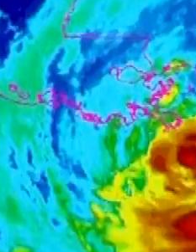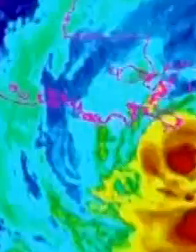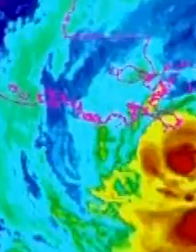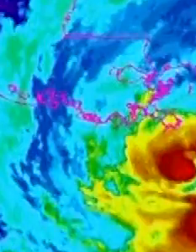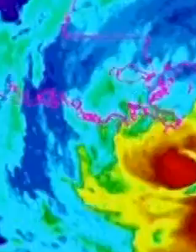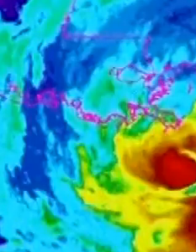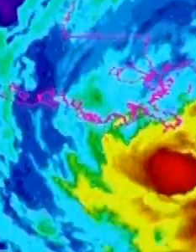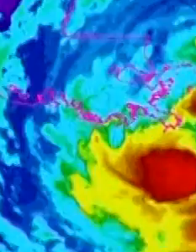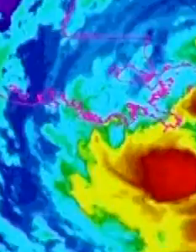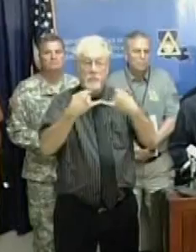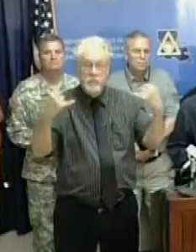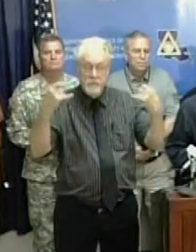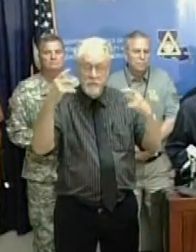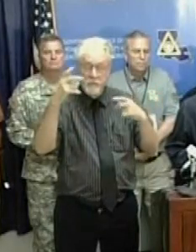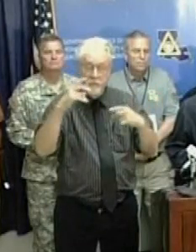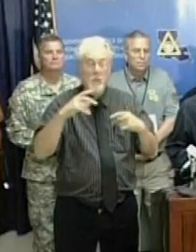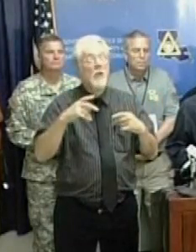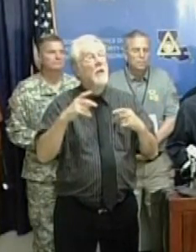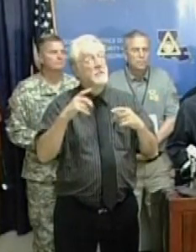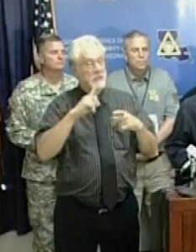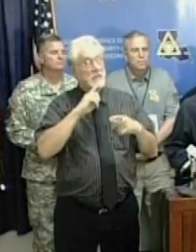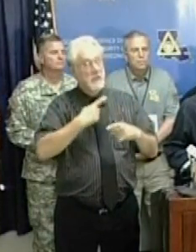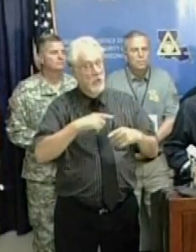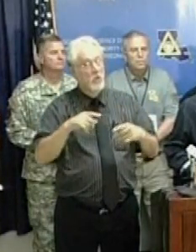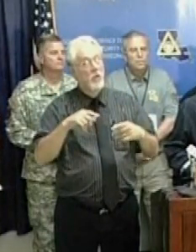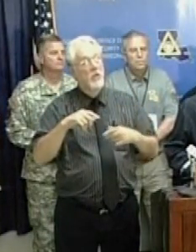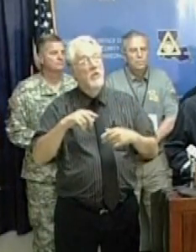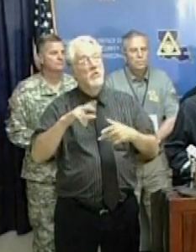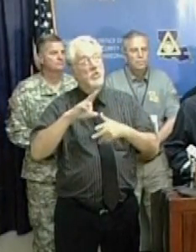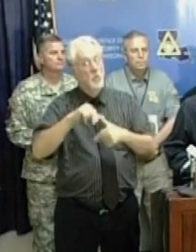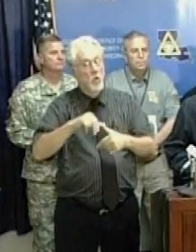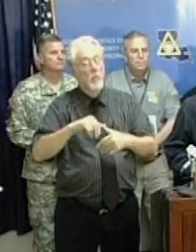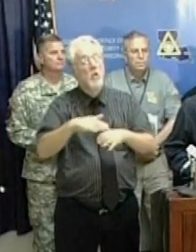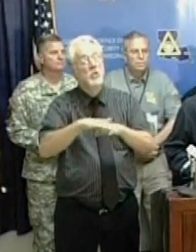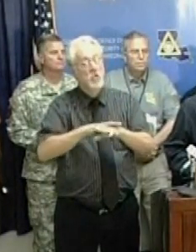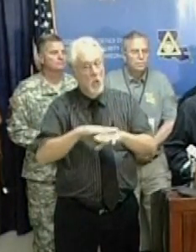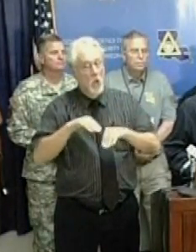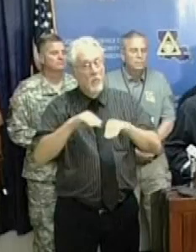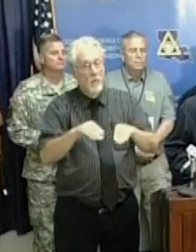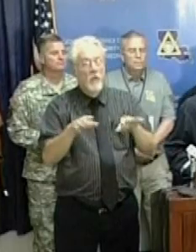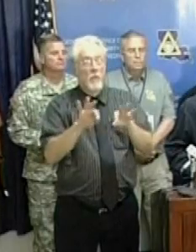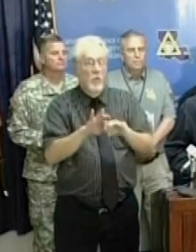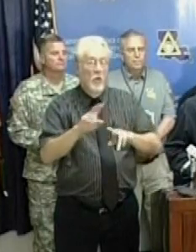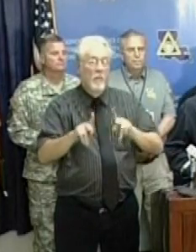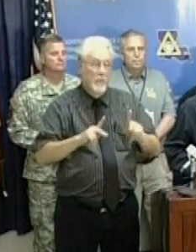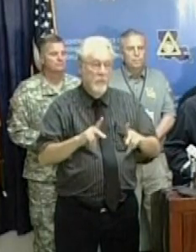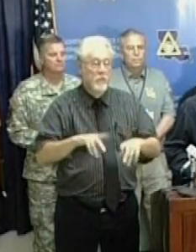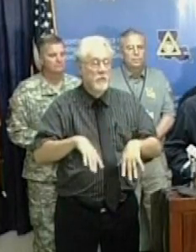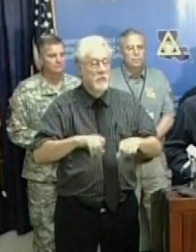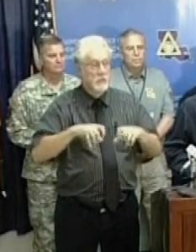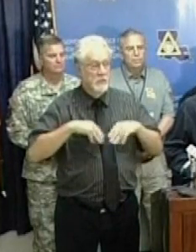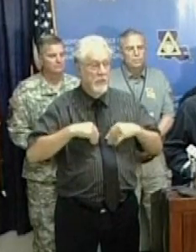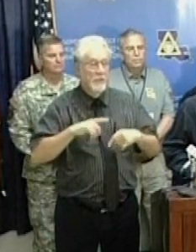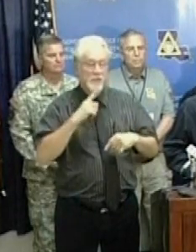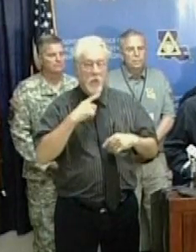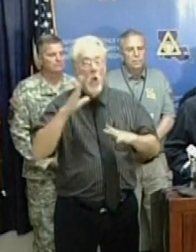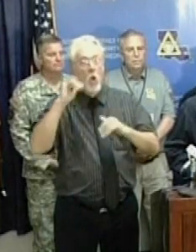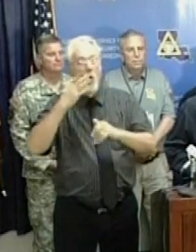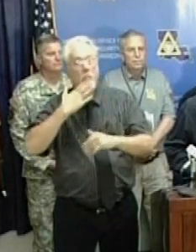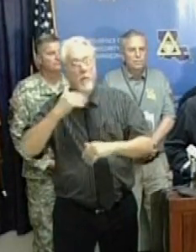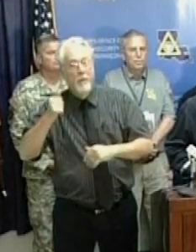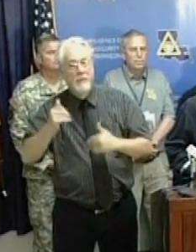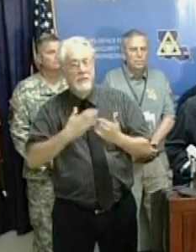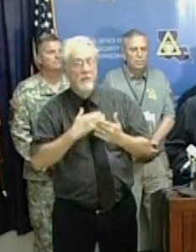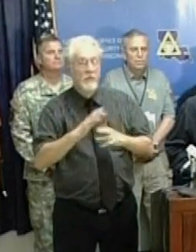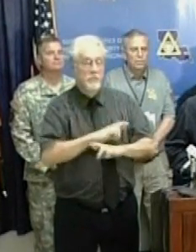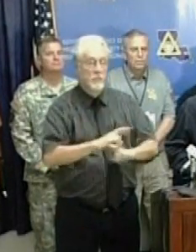biển. Tuy cơn bão Izak chỉ ở cường độ cấp 1, nhưng trong một thời gian ngắn, sẽ đổ một lượng nước mưa từ 8-12 inches sẽ tạo